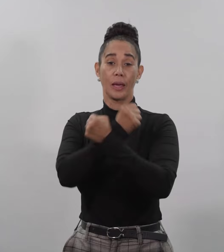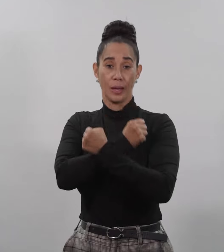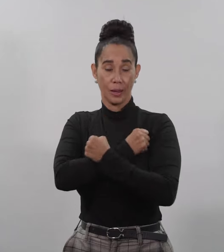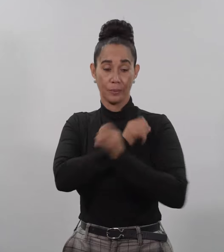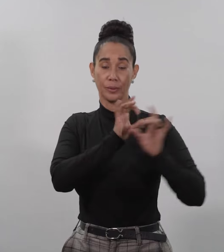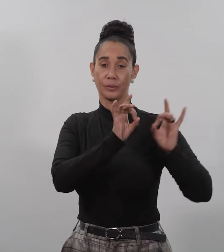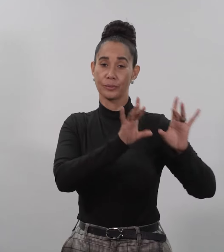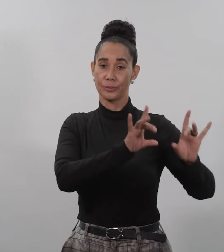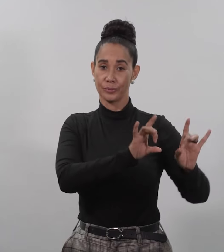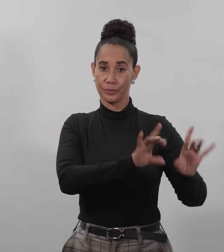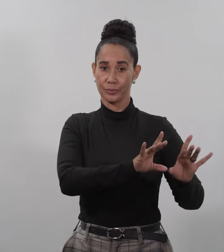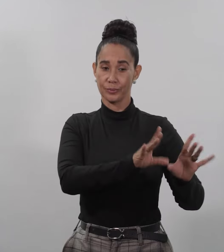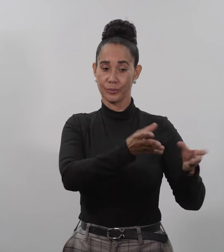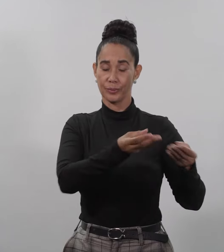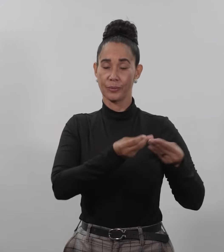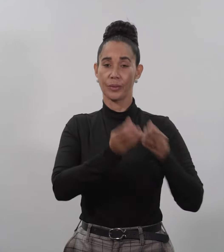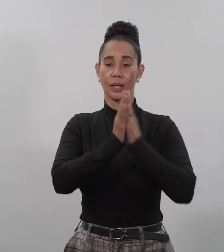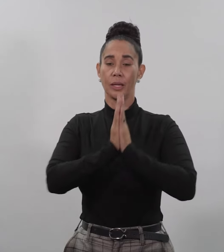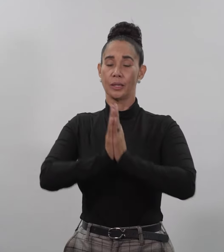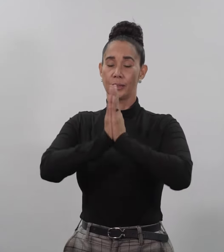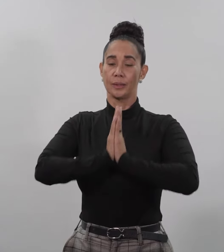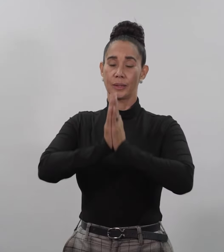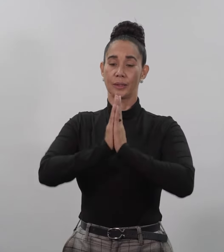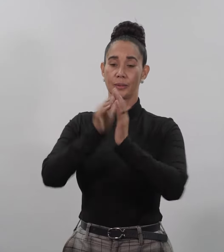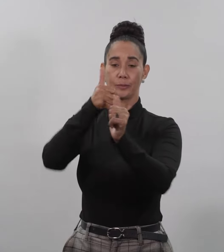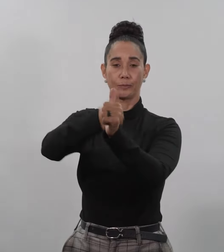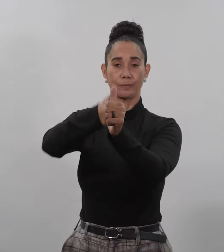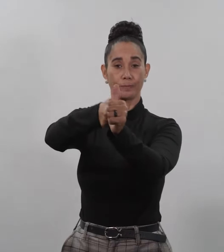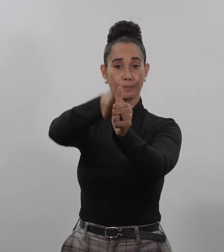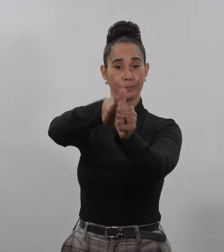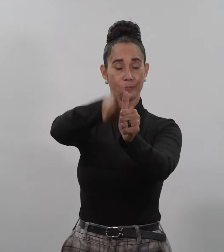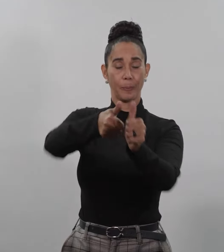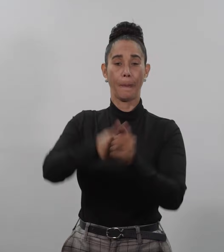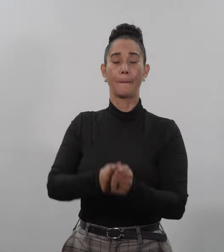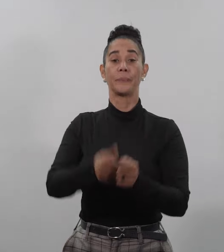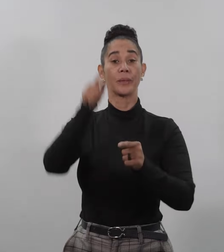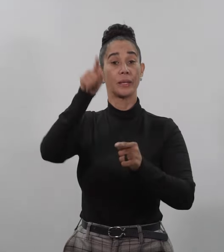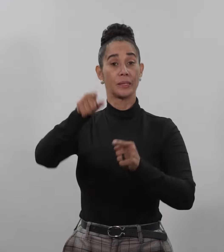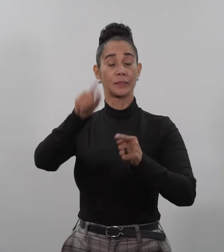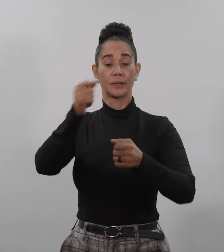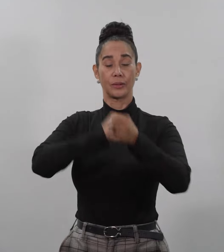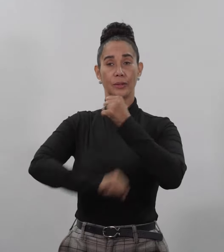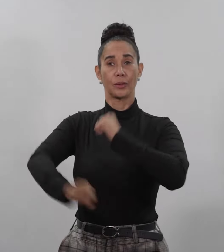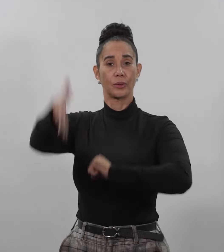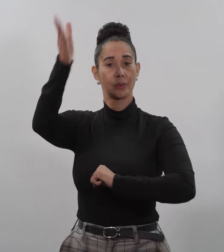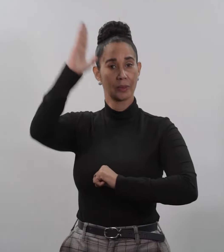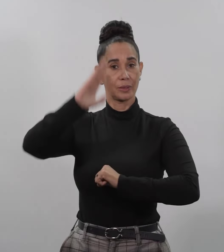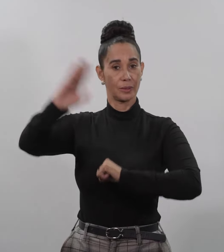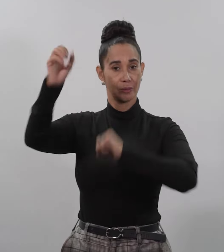enemigos Y recen por los que les persiguen Así serán hijos de su Padre que está en el cielo